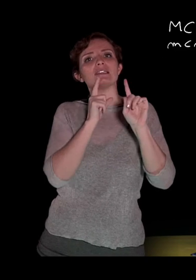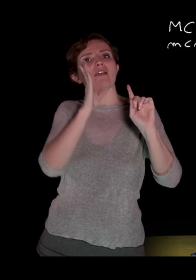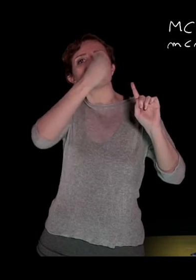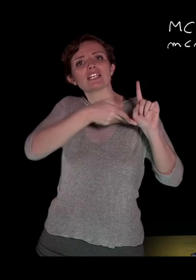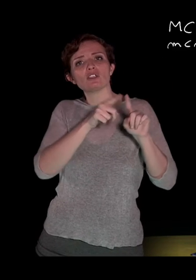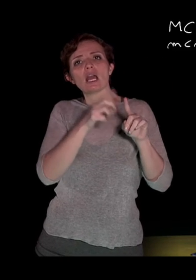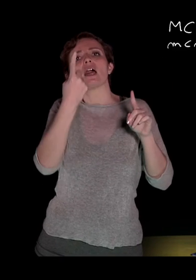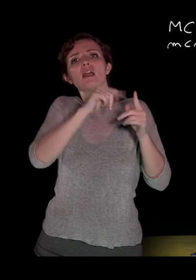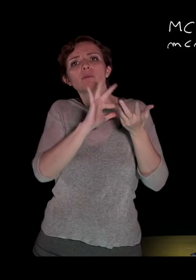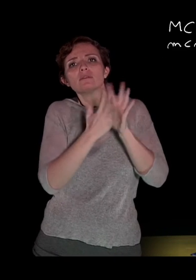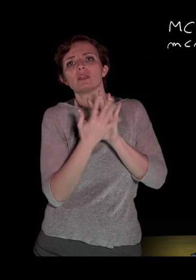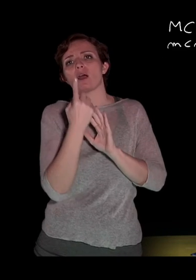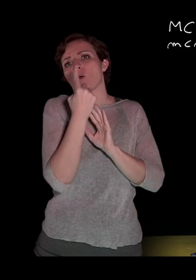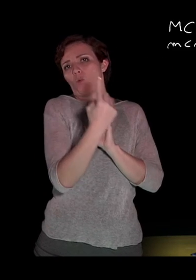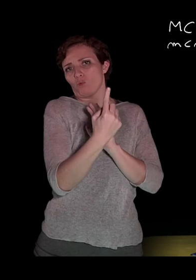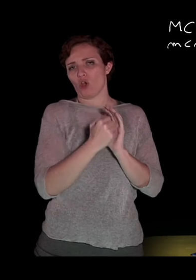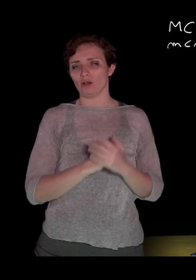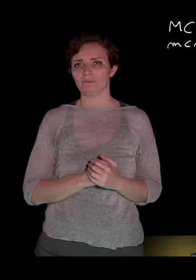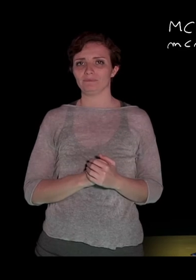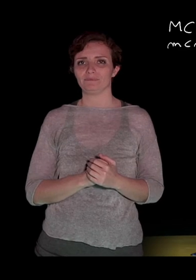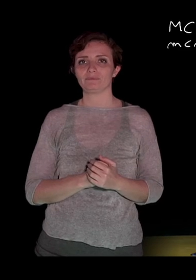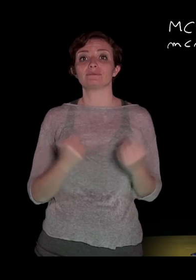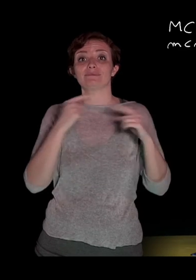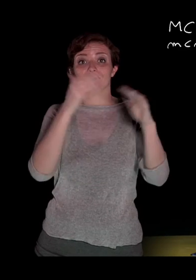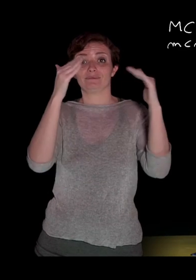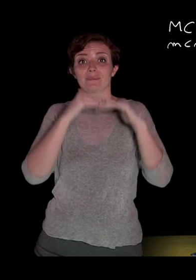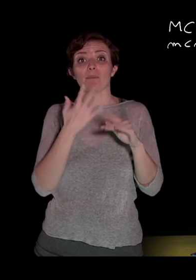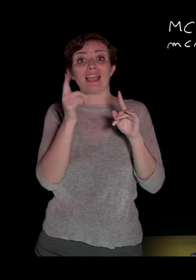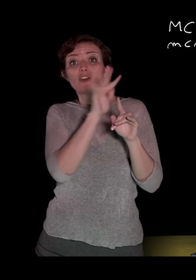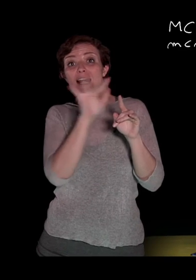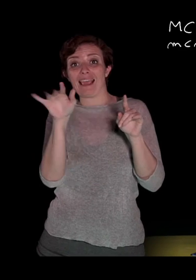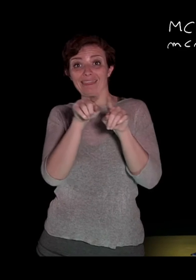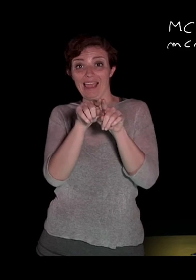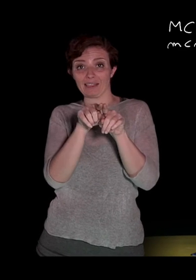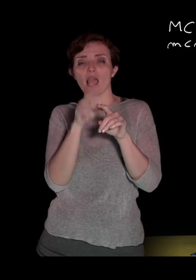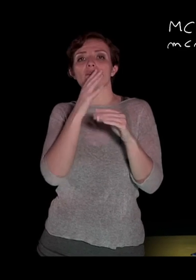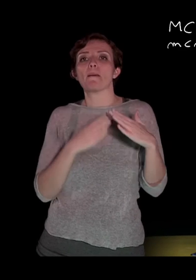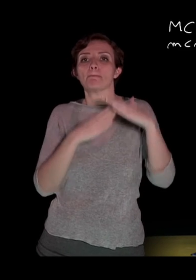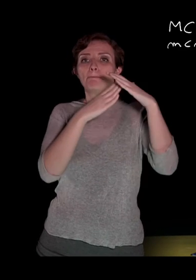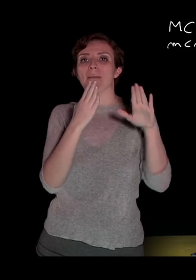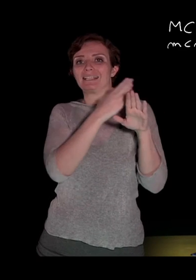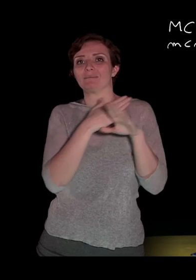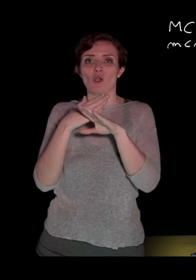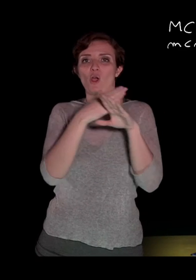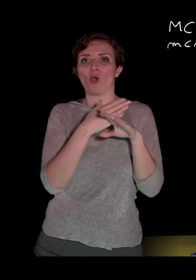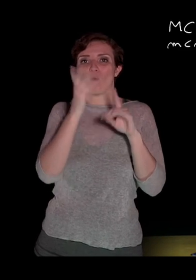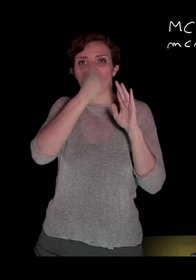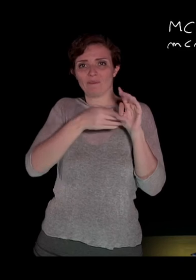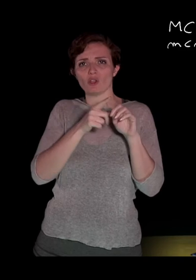coefficienti è pari a 1 la parte numerica del monomio. Per parte letterale invece il massimo comundivisore restituisce il prodotto